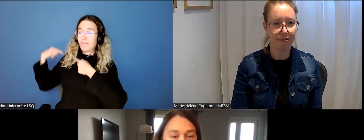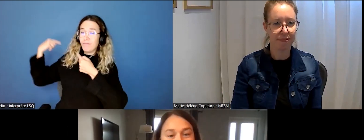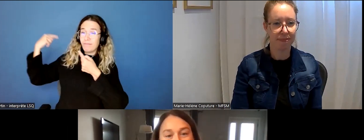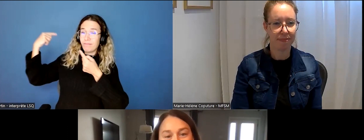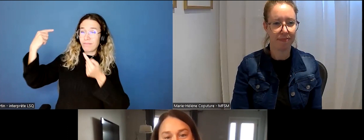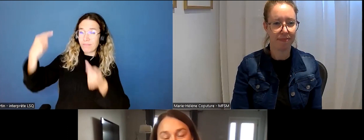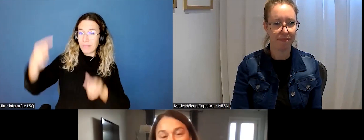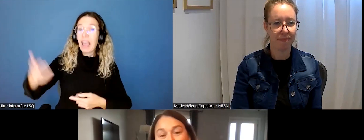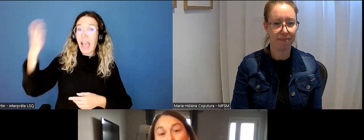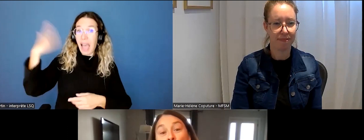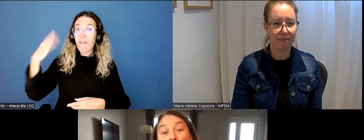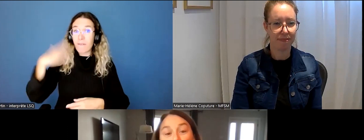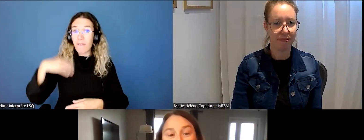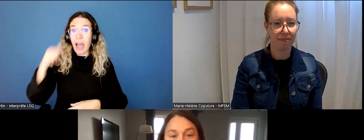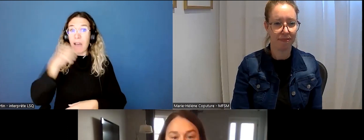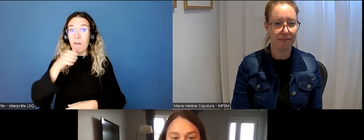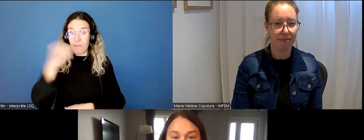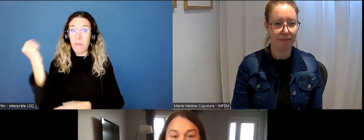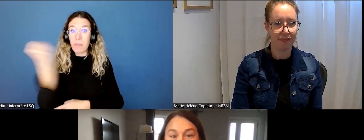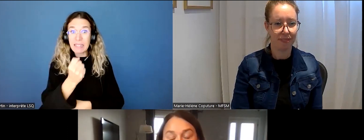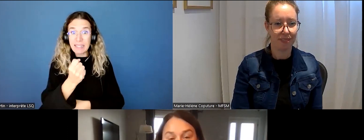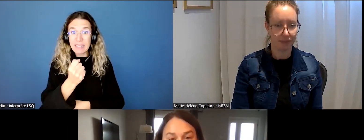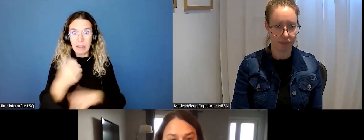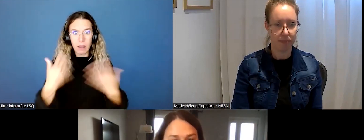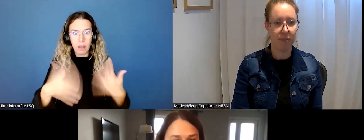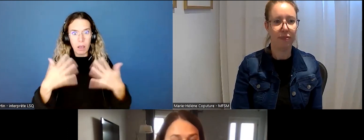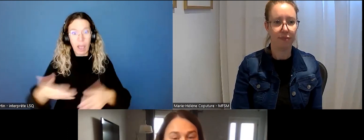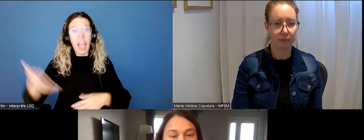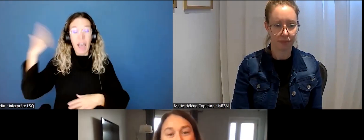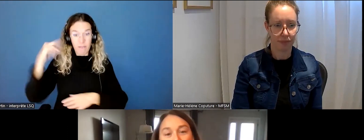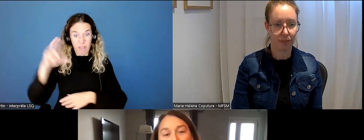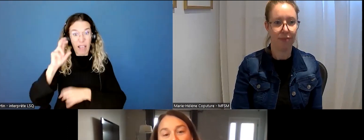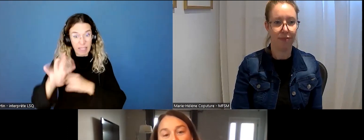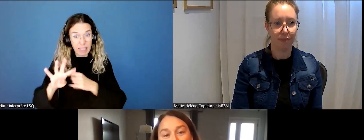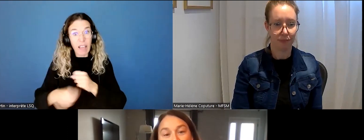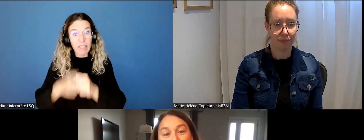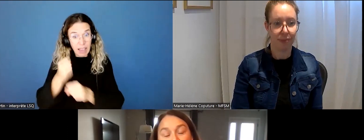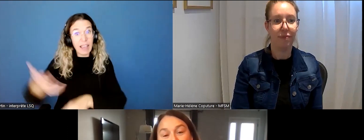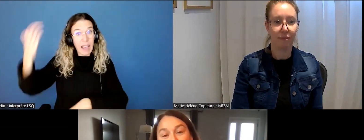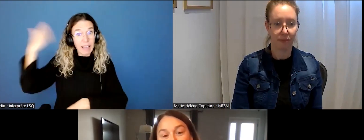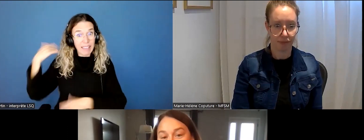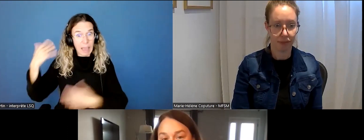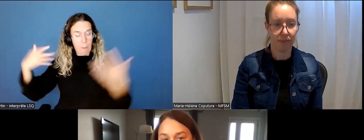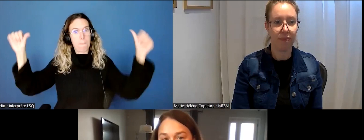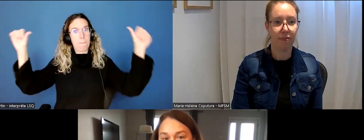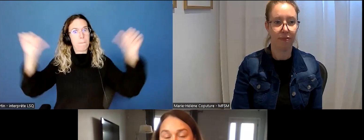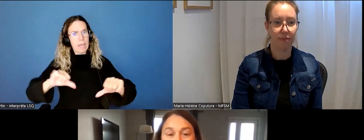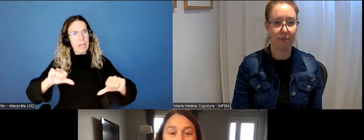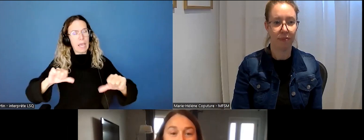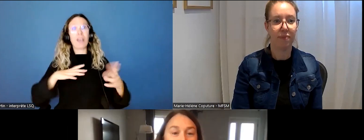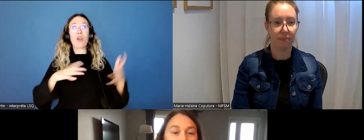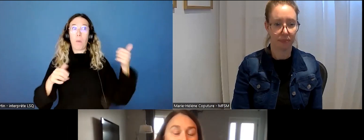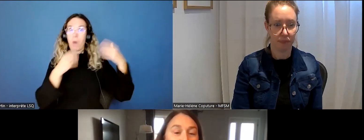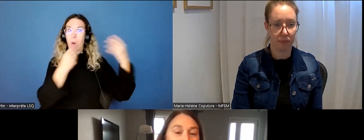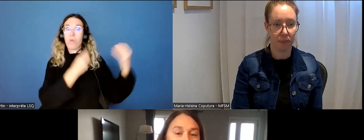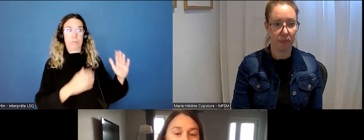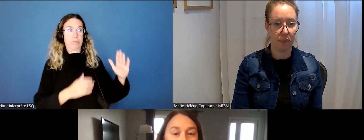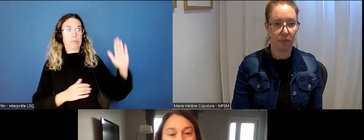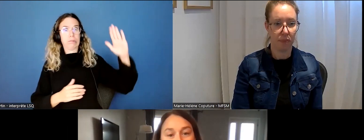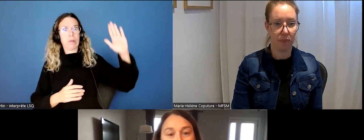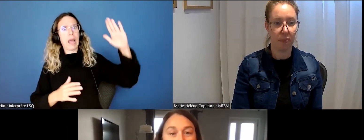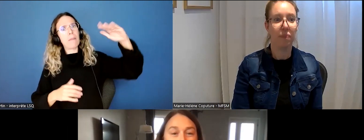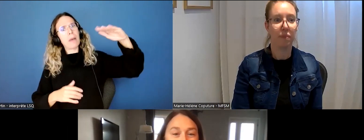plus de féminicides si on recule d'une vingtaine, trentaine d'années. Ça avait diminué jusqu'à une